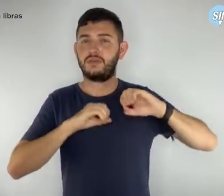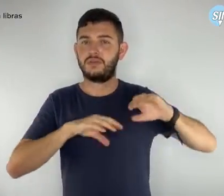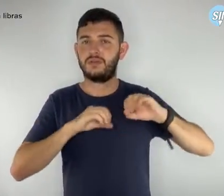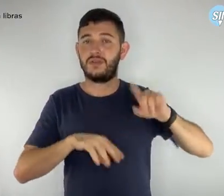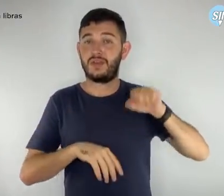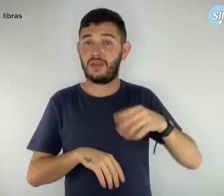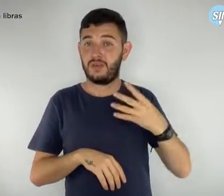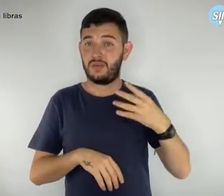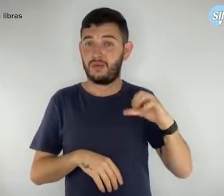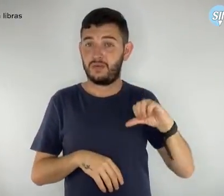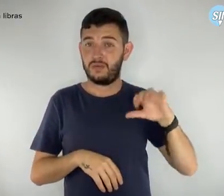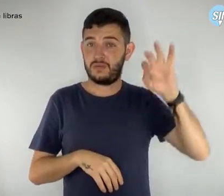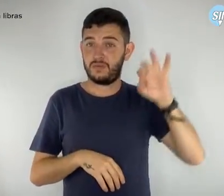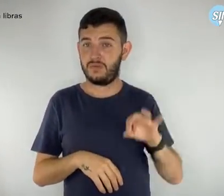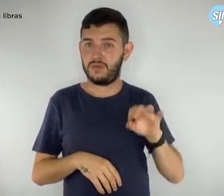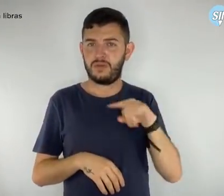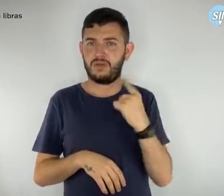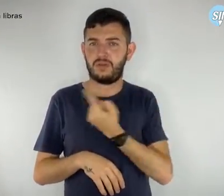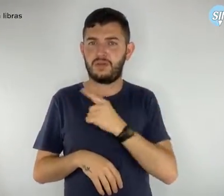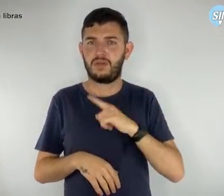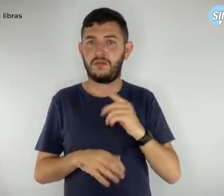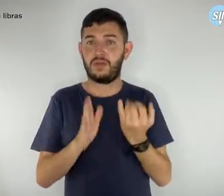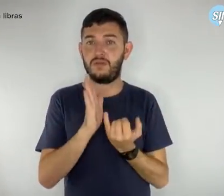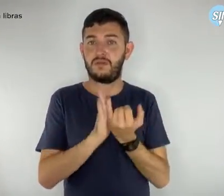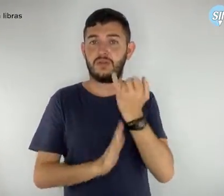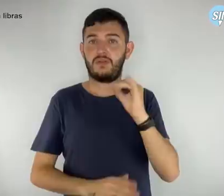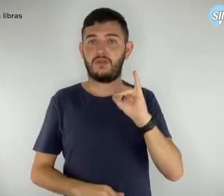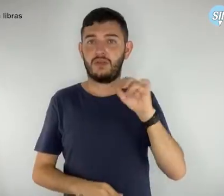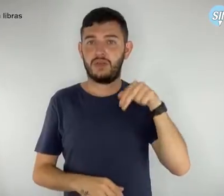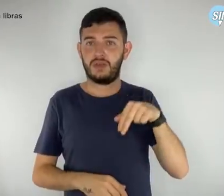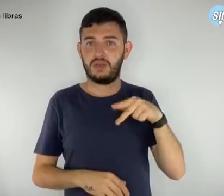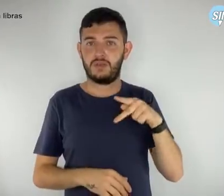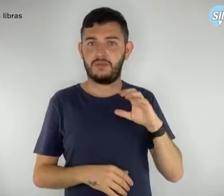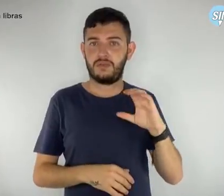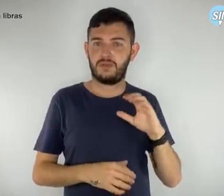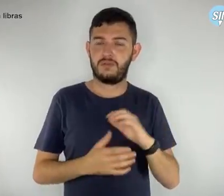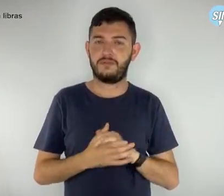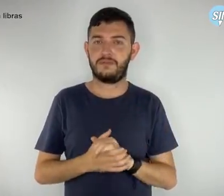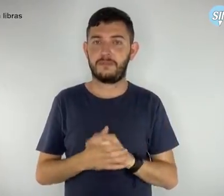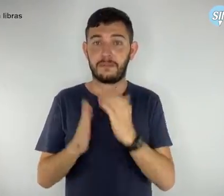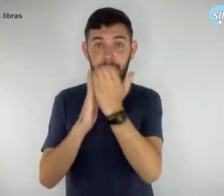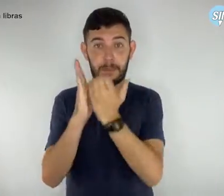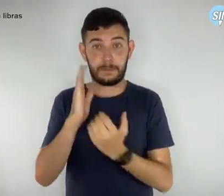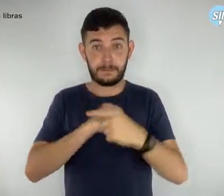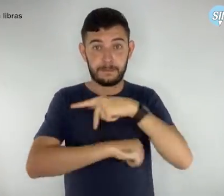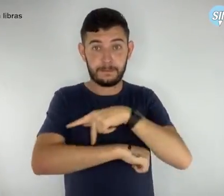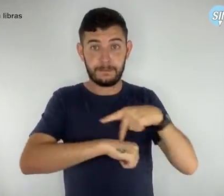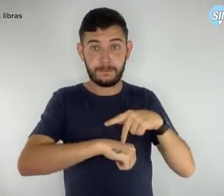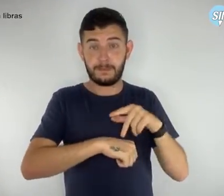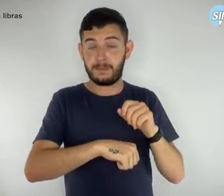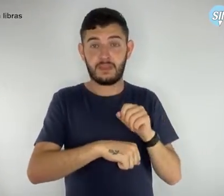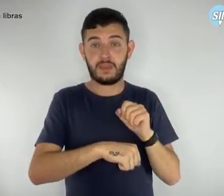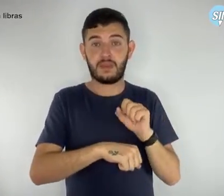considerada a inflação pelo INPC. Pauta pedagógicas travadas.